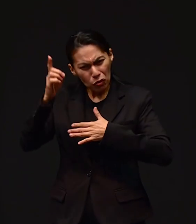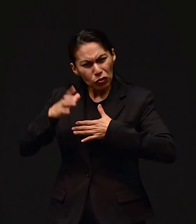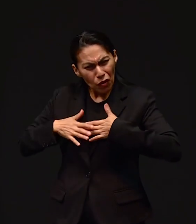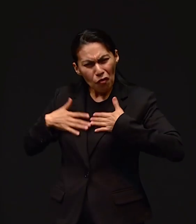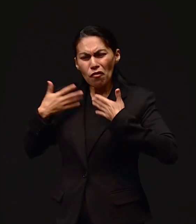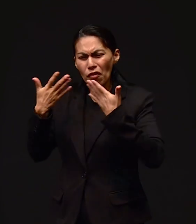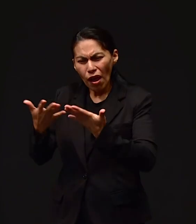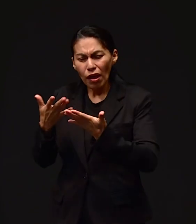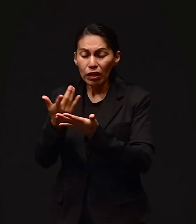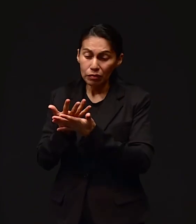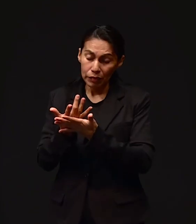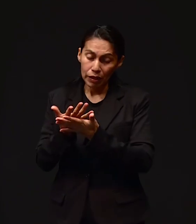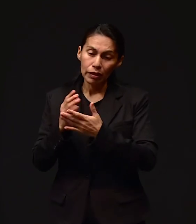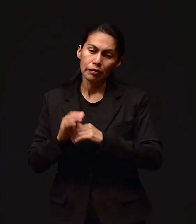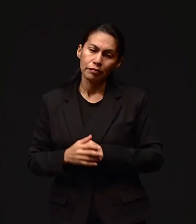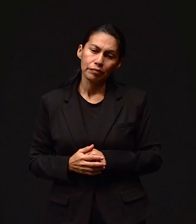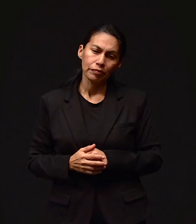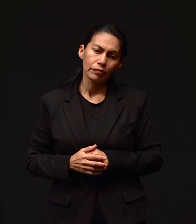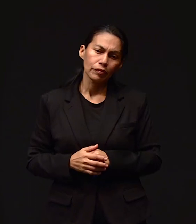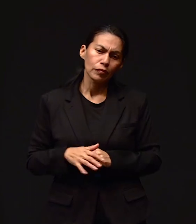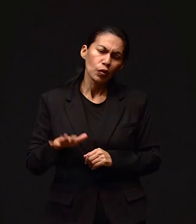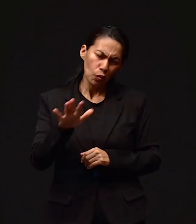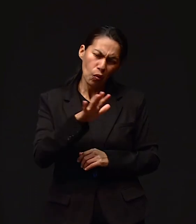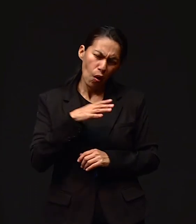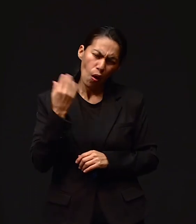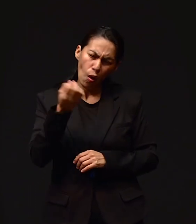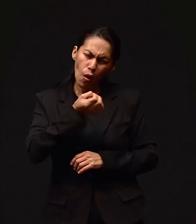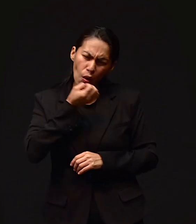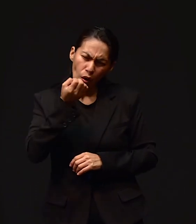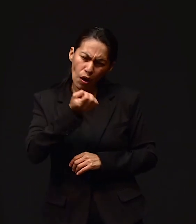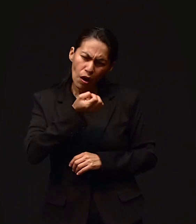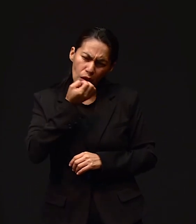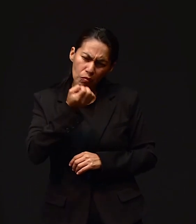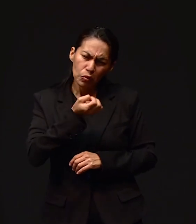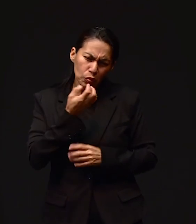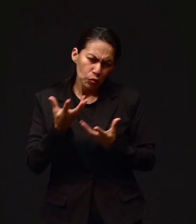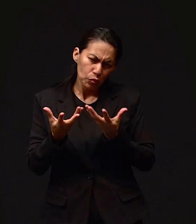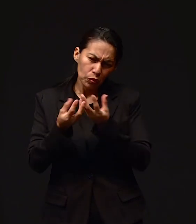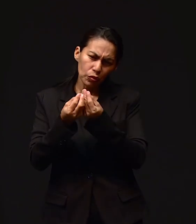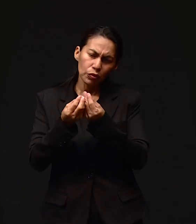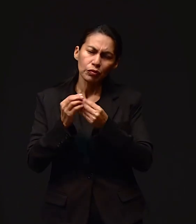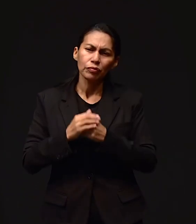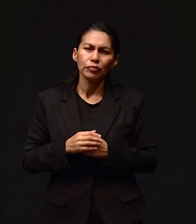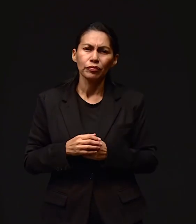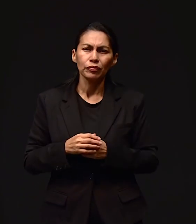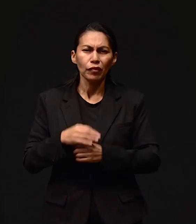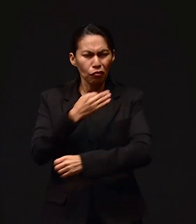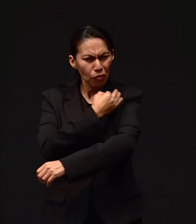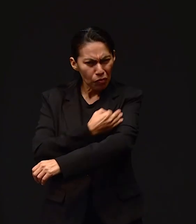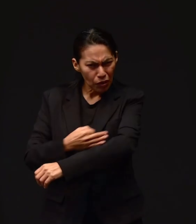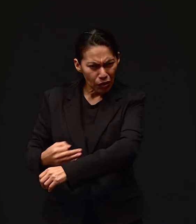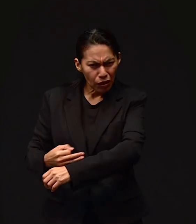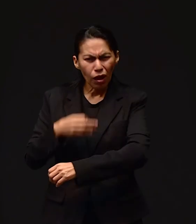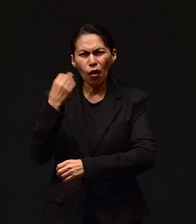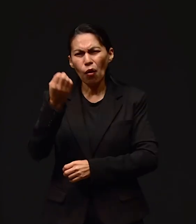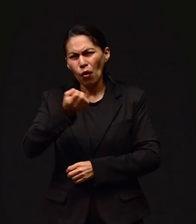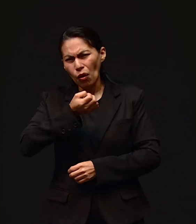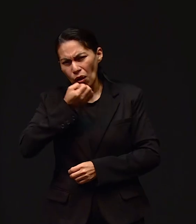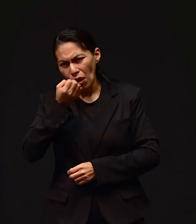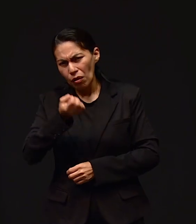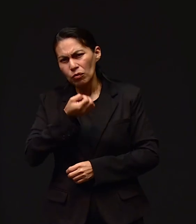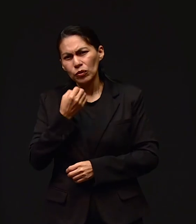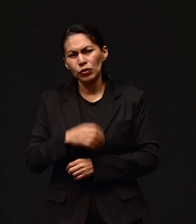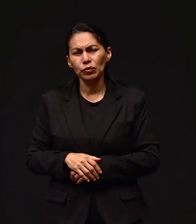a confiar en Dios y vamos a esperar. Y oramos en ese momento, oré con ellos. Oramos como familia,